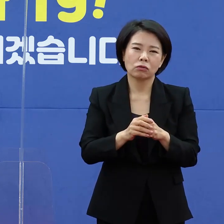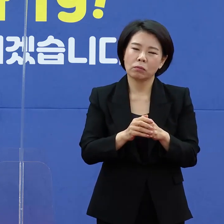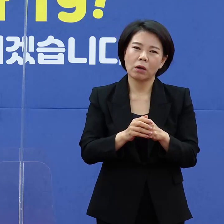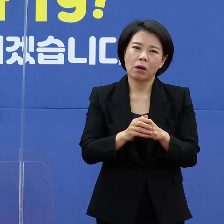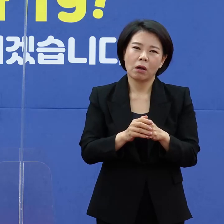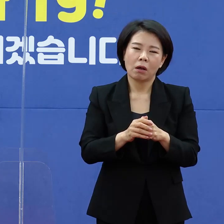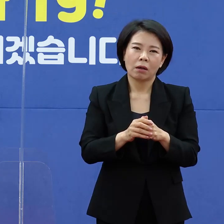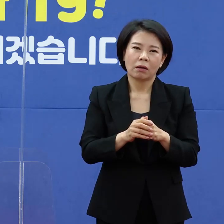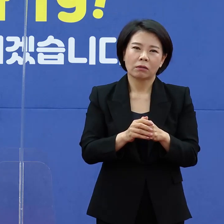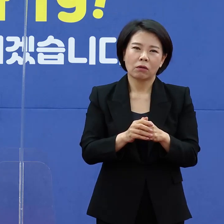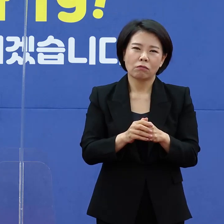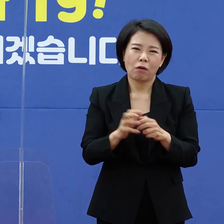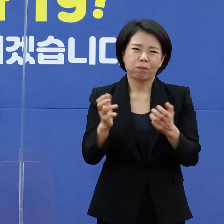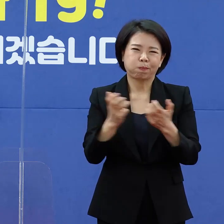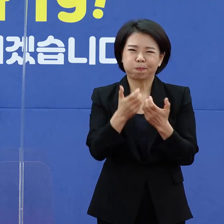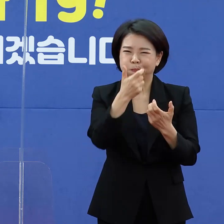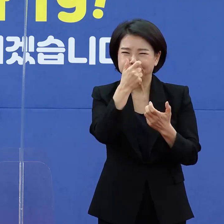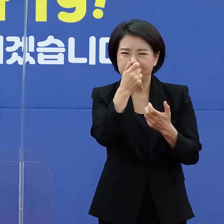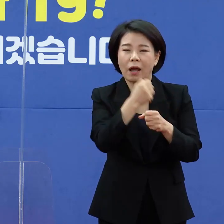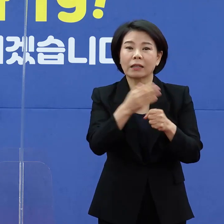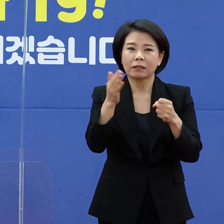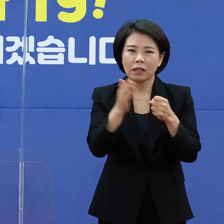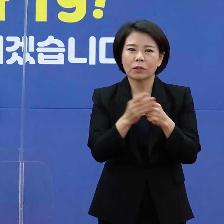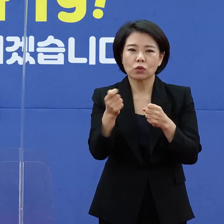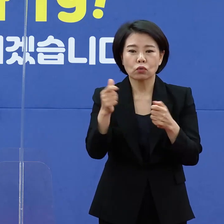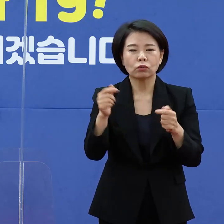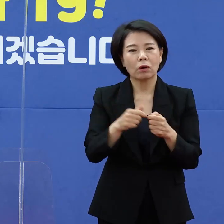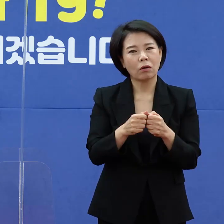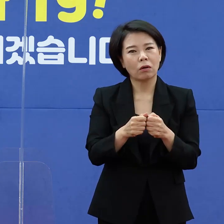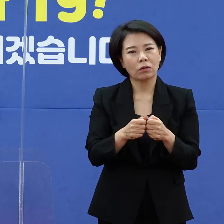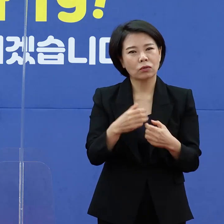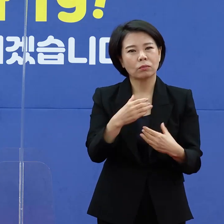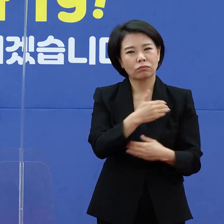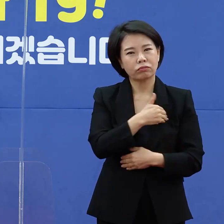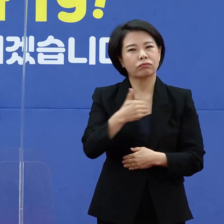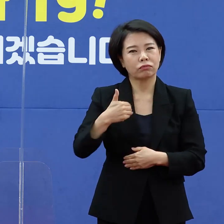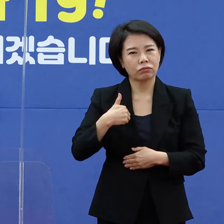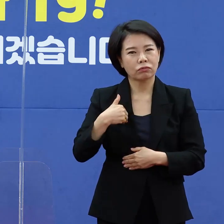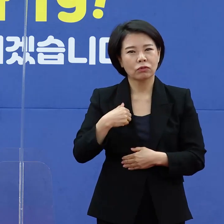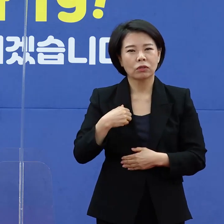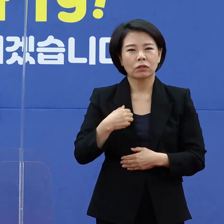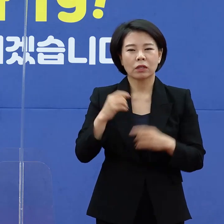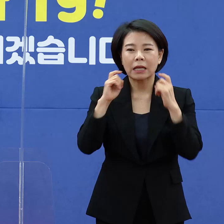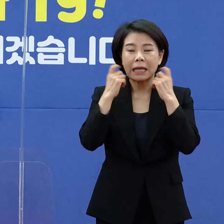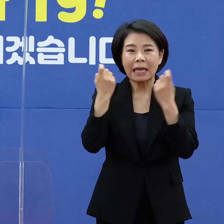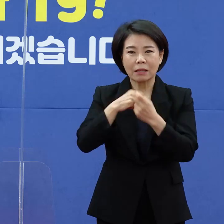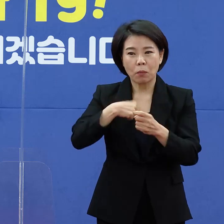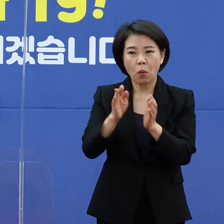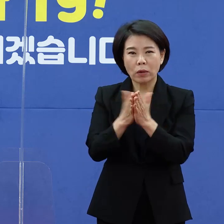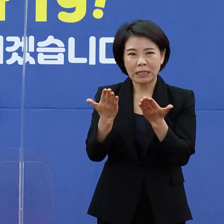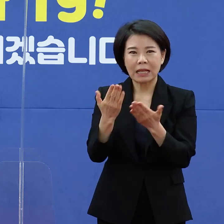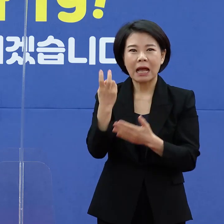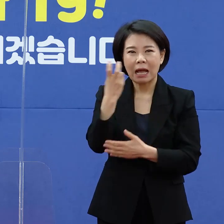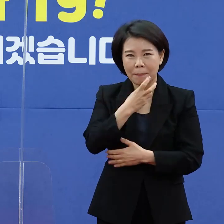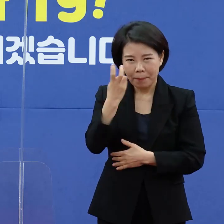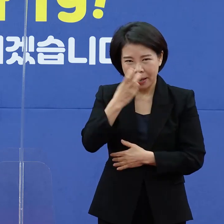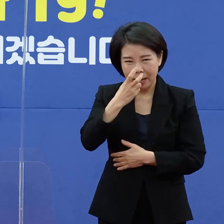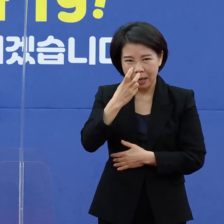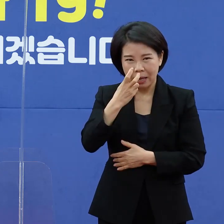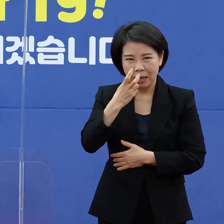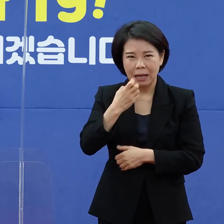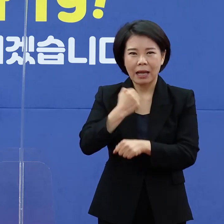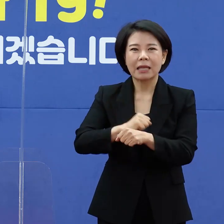덜 걸릴 수도 있겠다. 그 대신 개인의 자가 진단을 통해서 자가 관리를 해야 되는